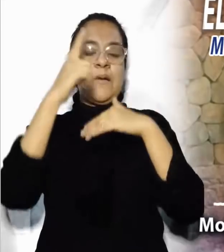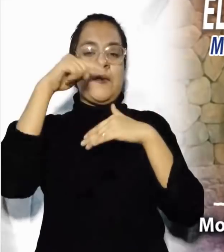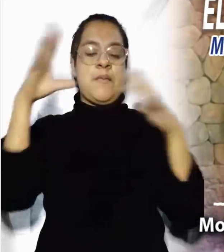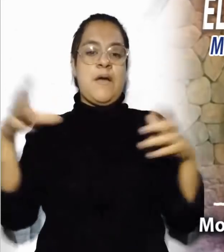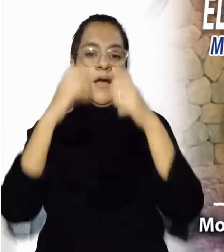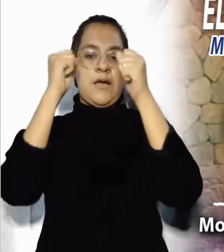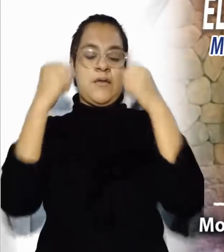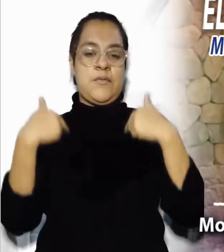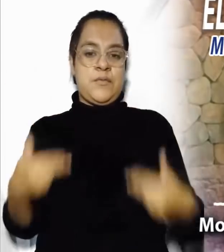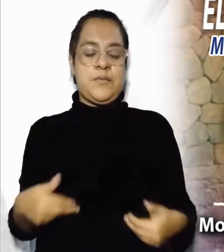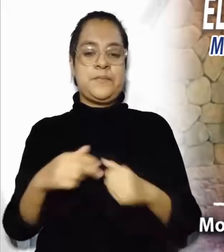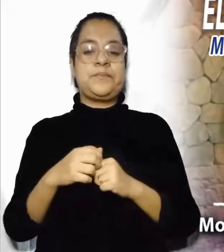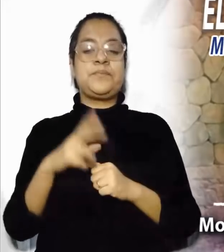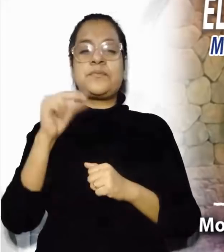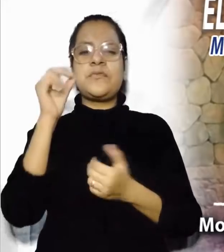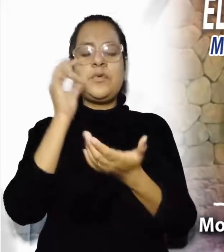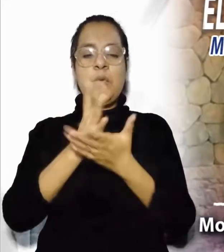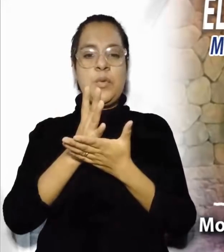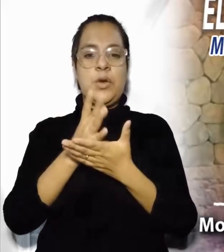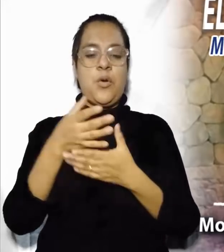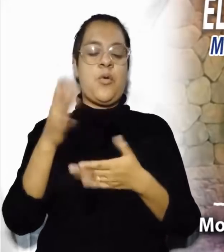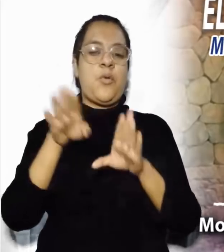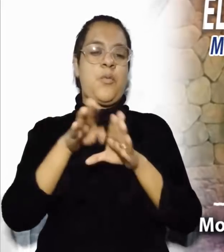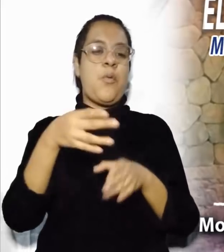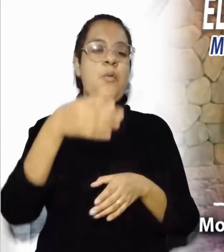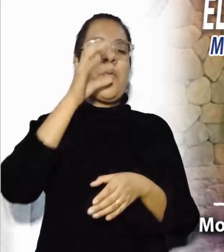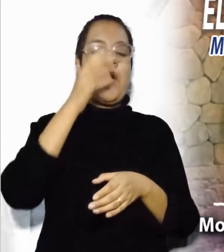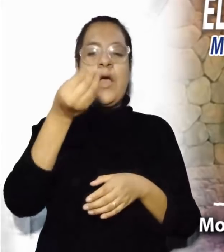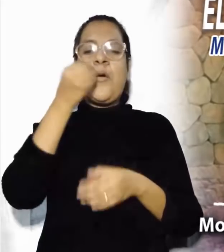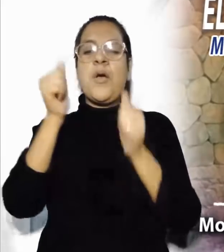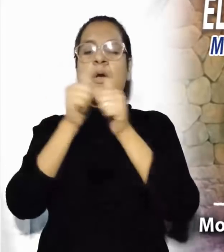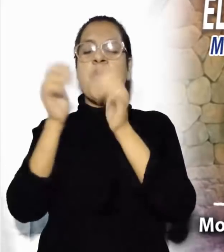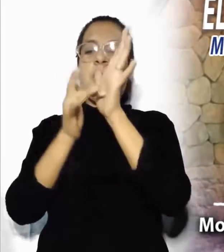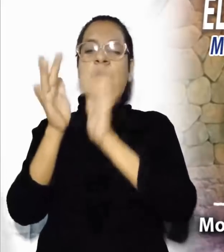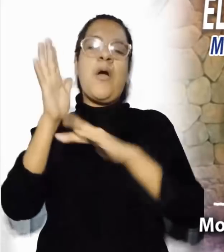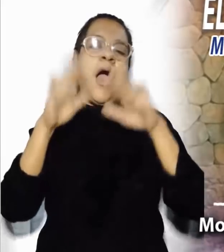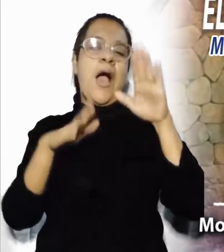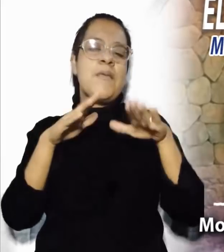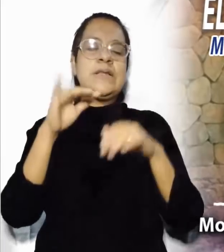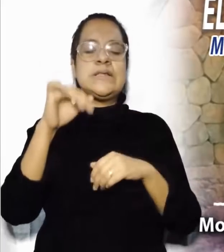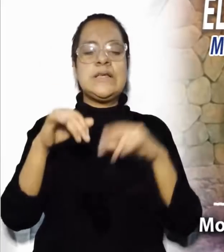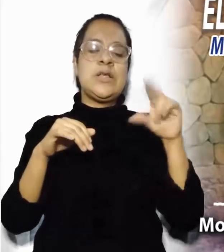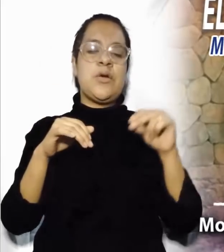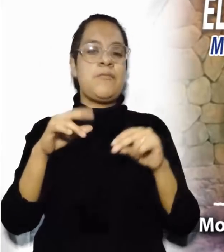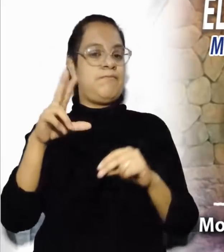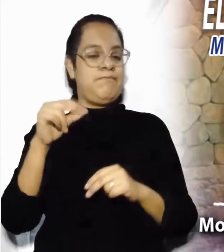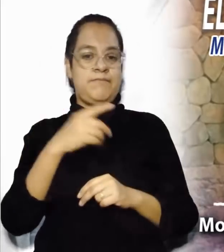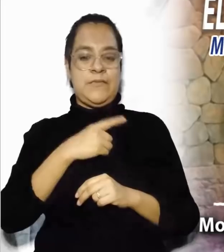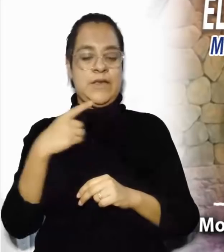salvación del ser humano. No basta solamente beber y comer ocasionalmente con Jesús.